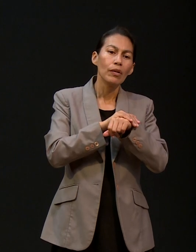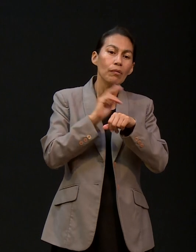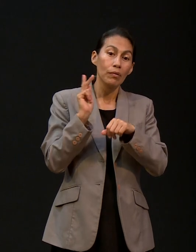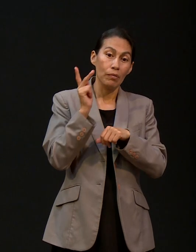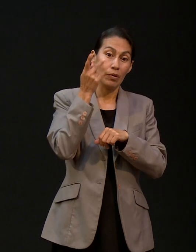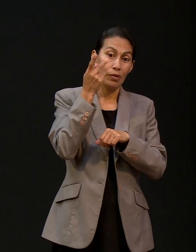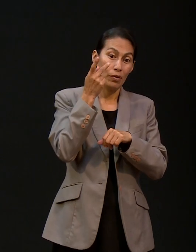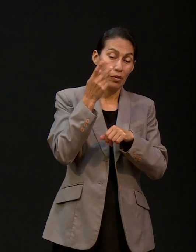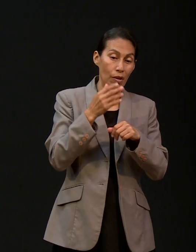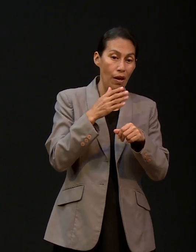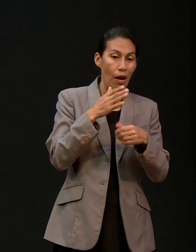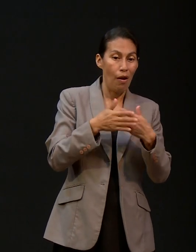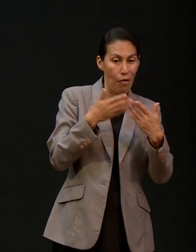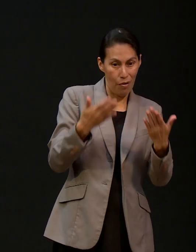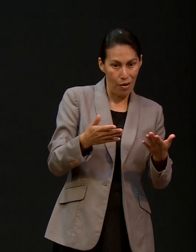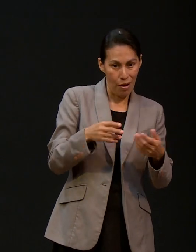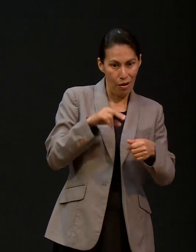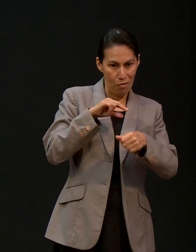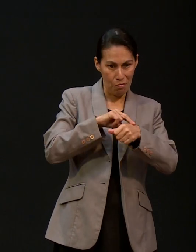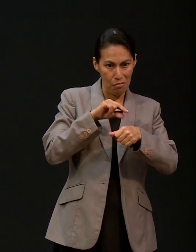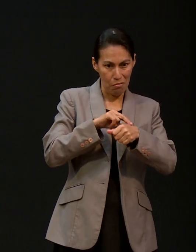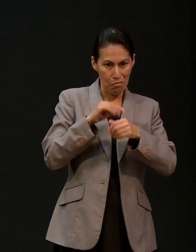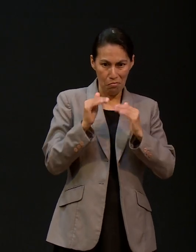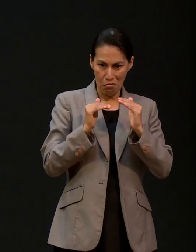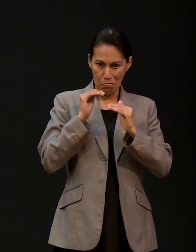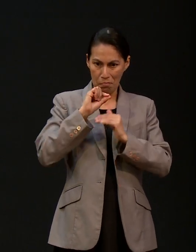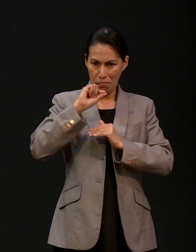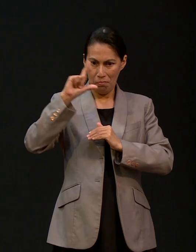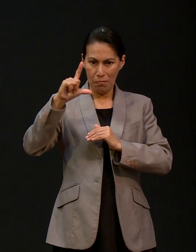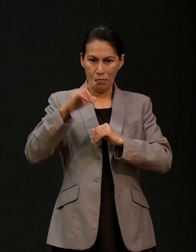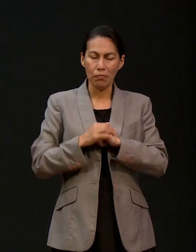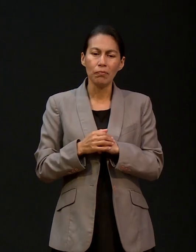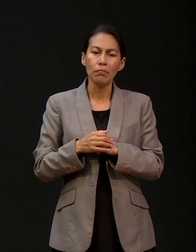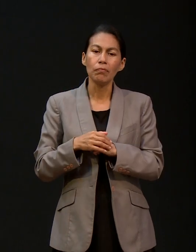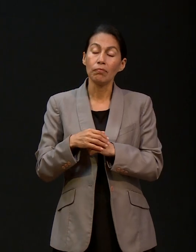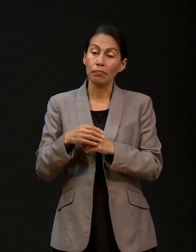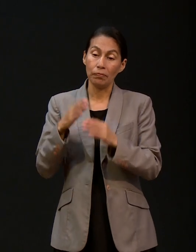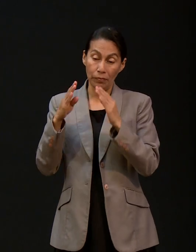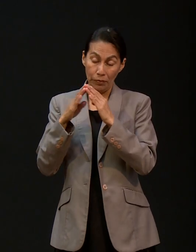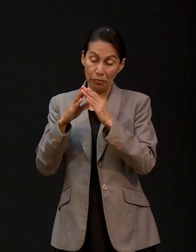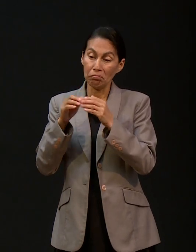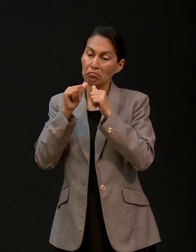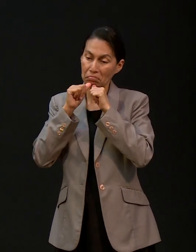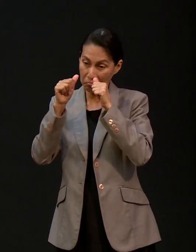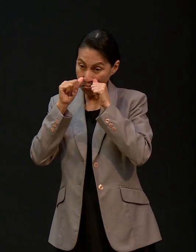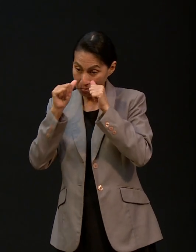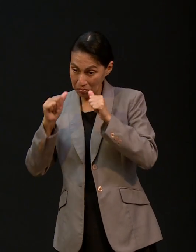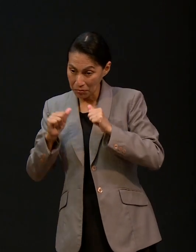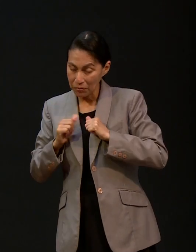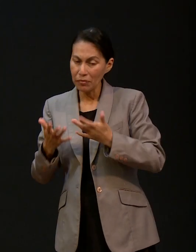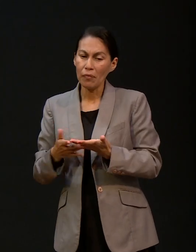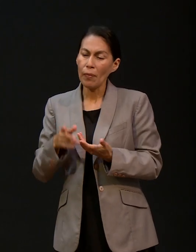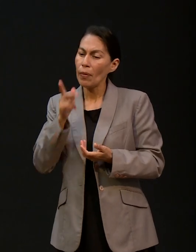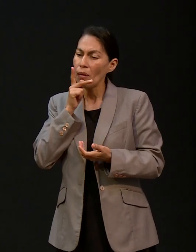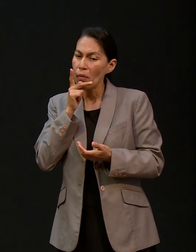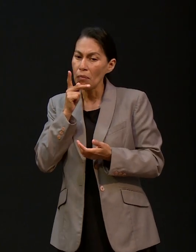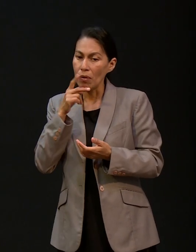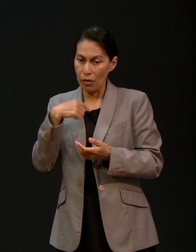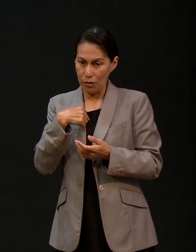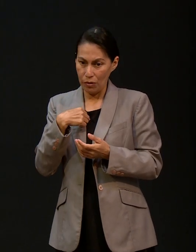médico, nos atendió del COVID en casa. así que nos aislamos mi papá